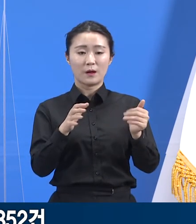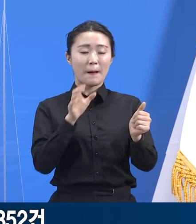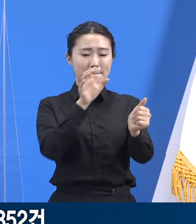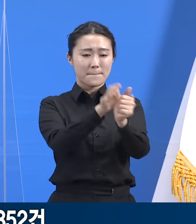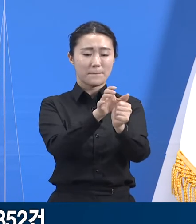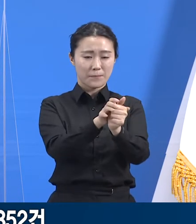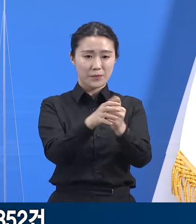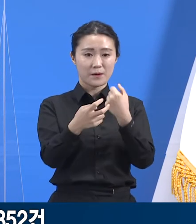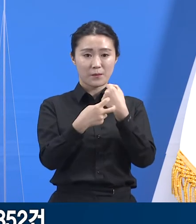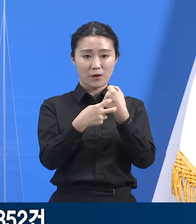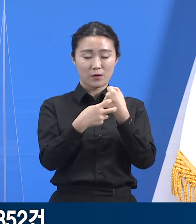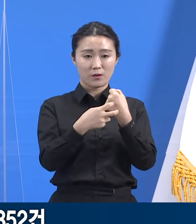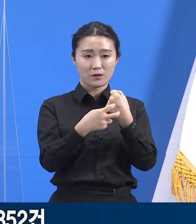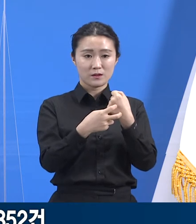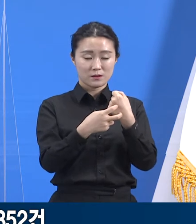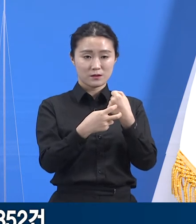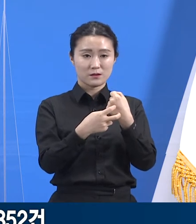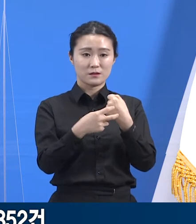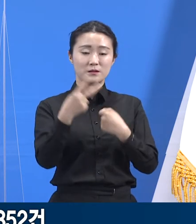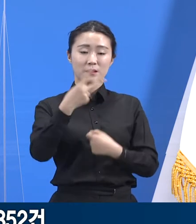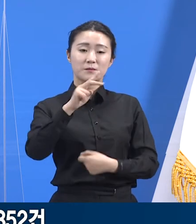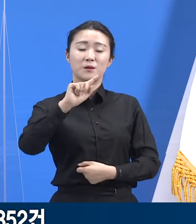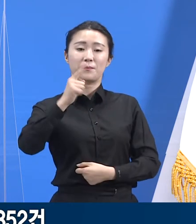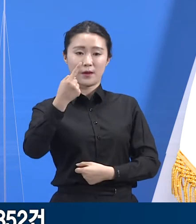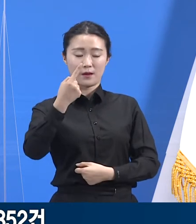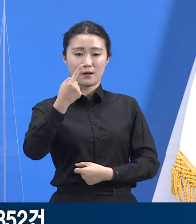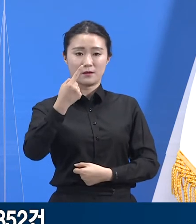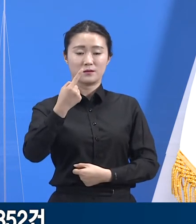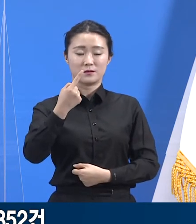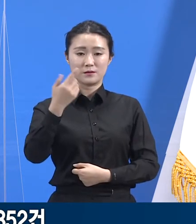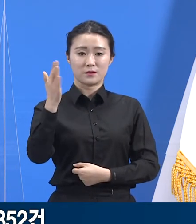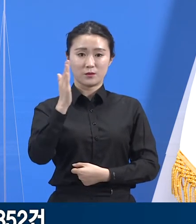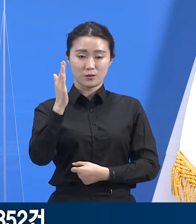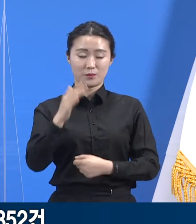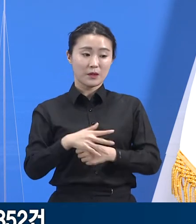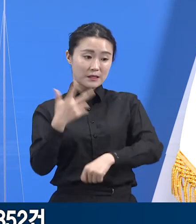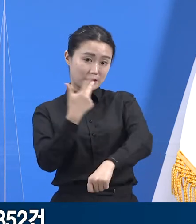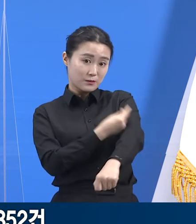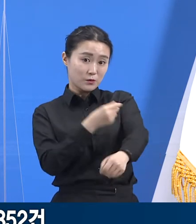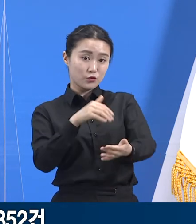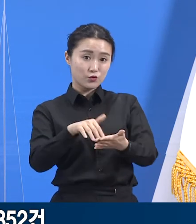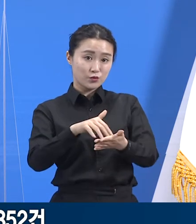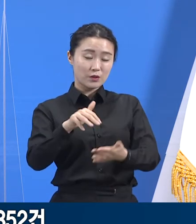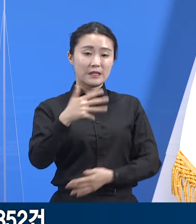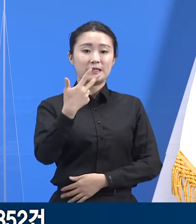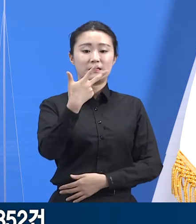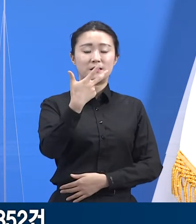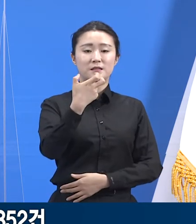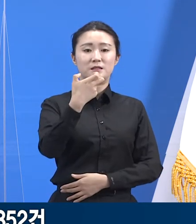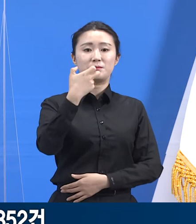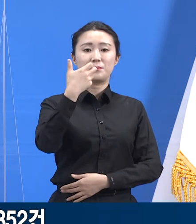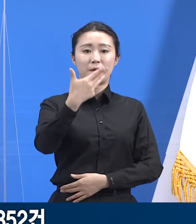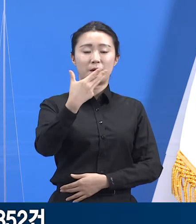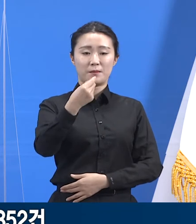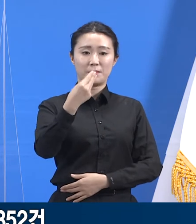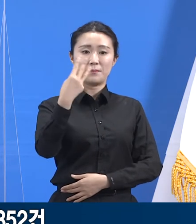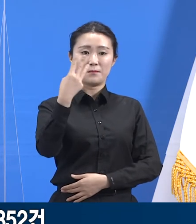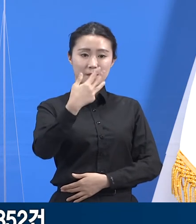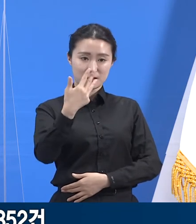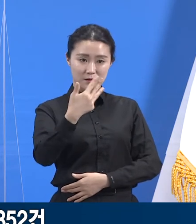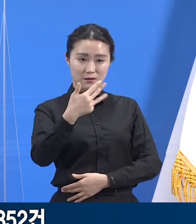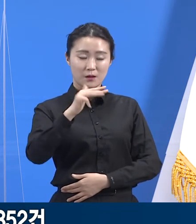3,164개소입니다. 총 누적 접종 건수는 78만 8,852건입니다.